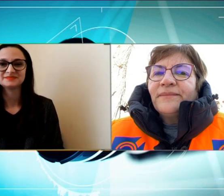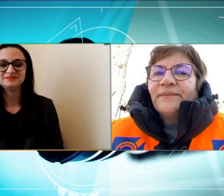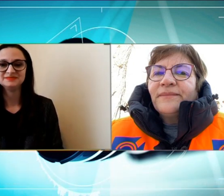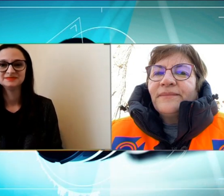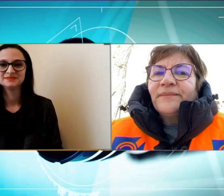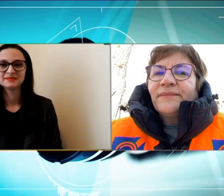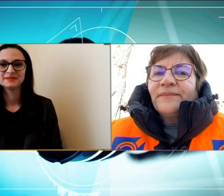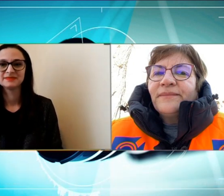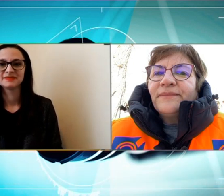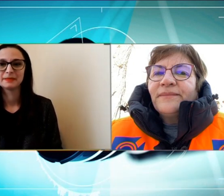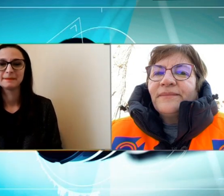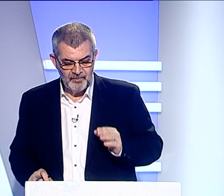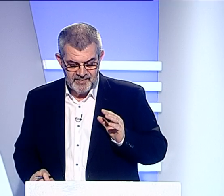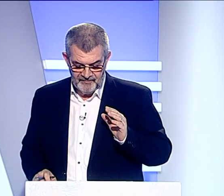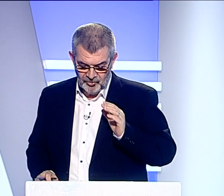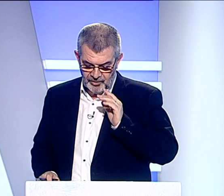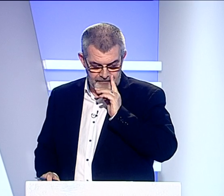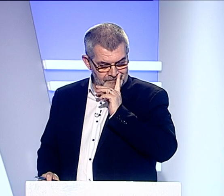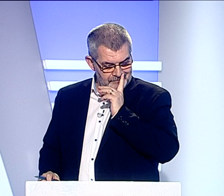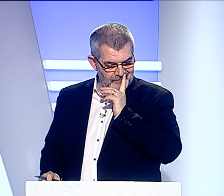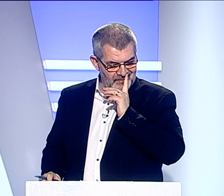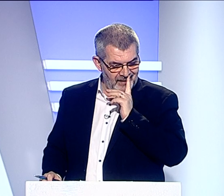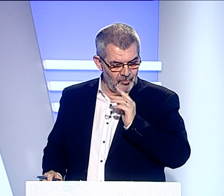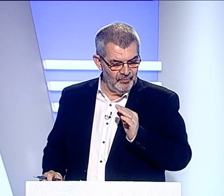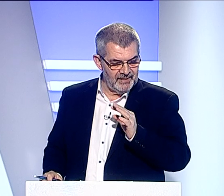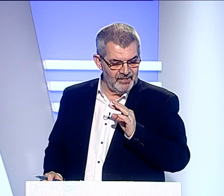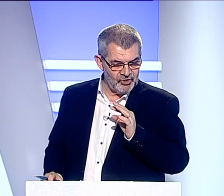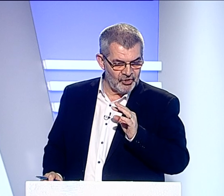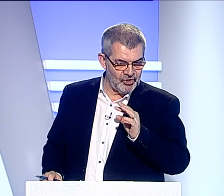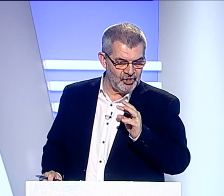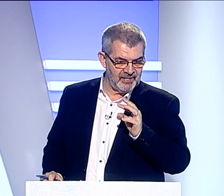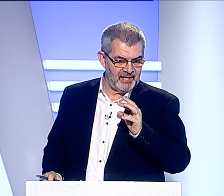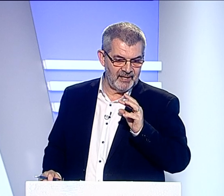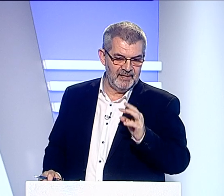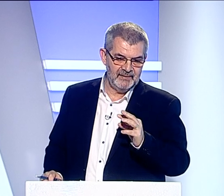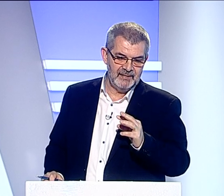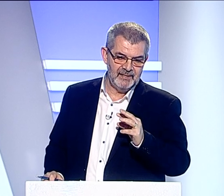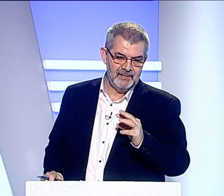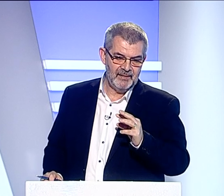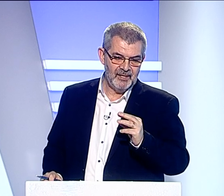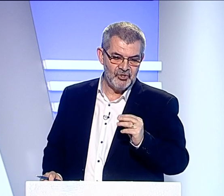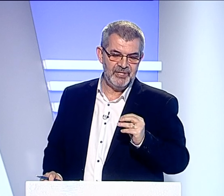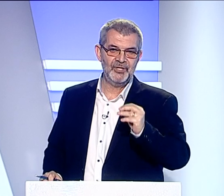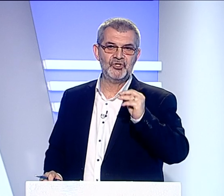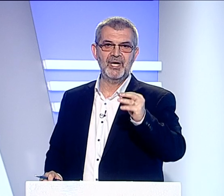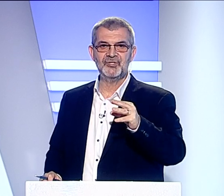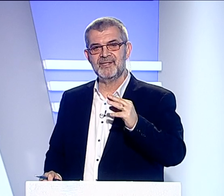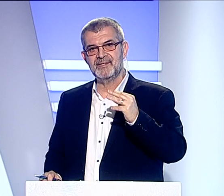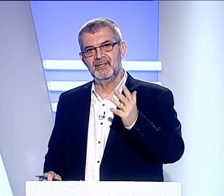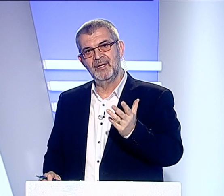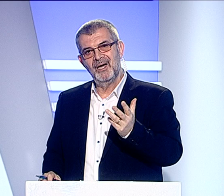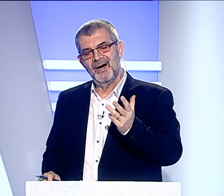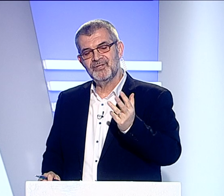Bineînțeles Spuneți-mi vă rog De unde Și de când Și de ce